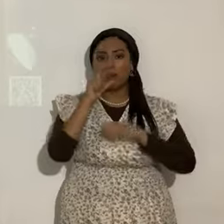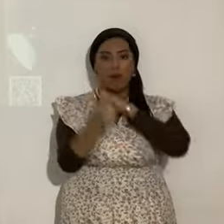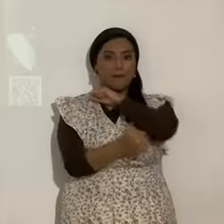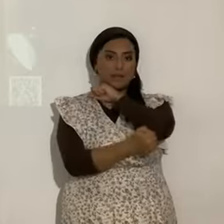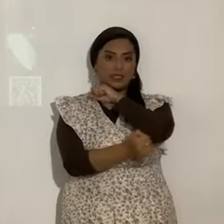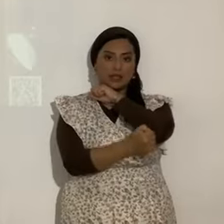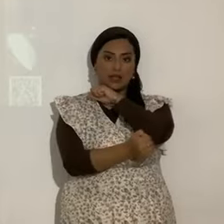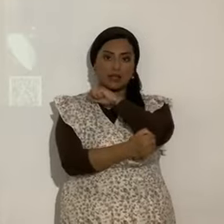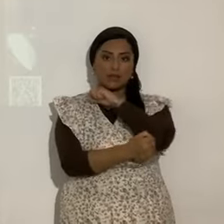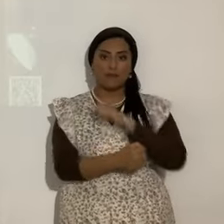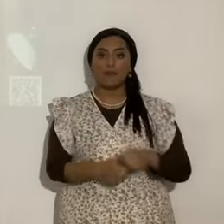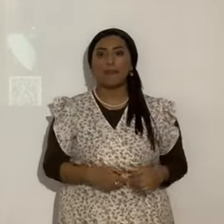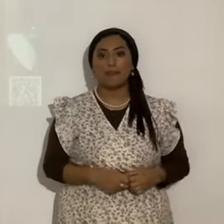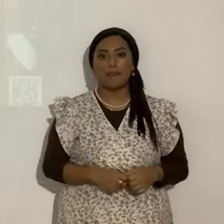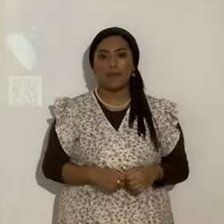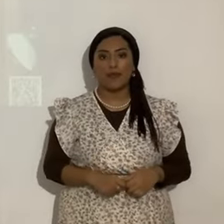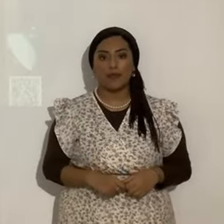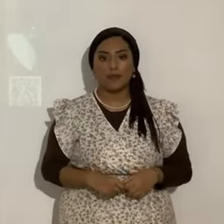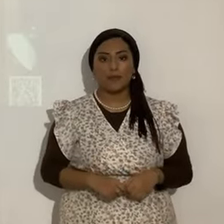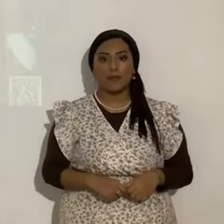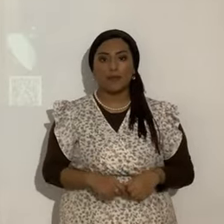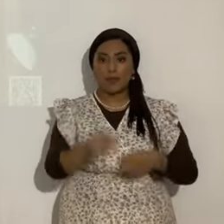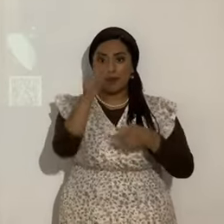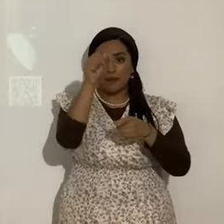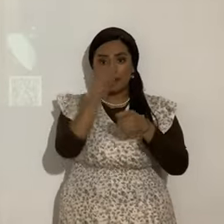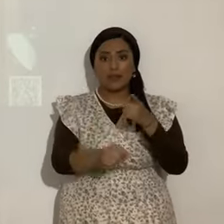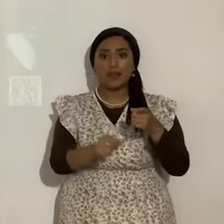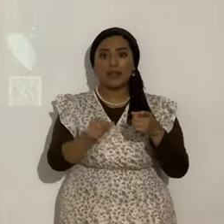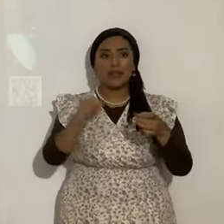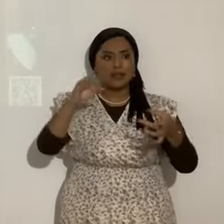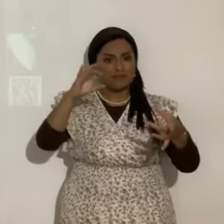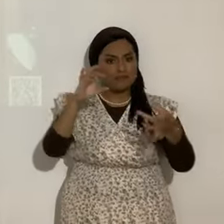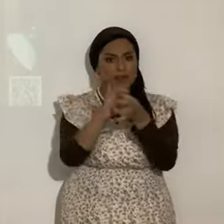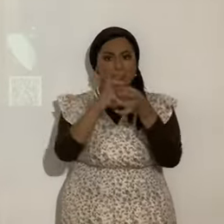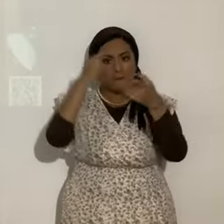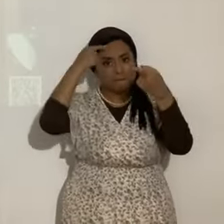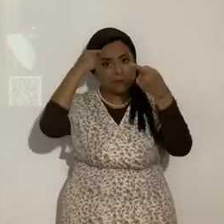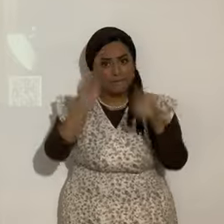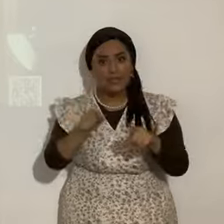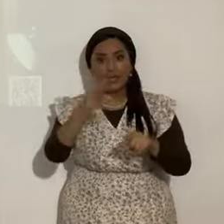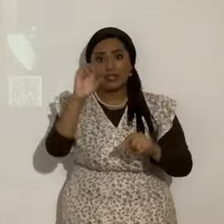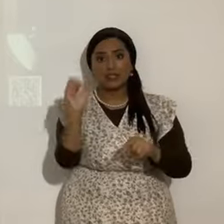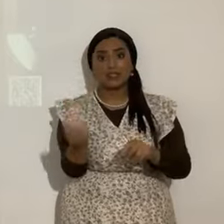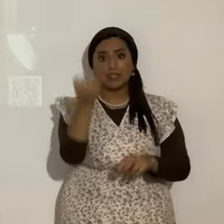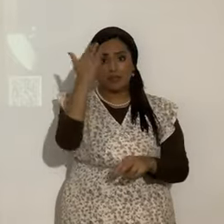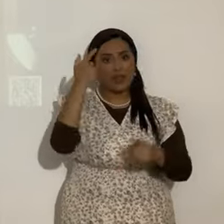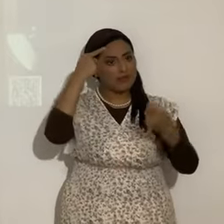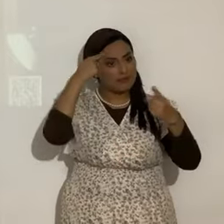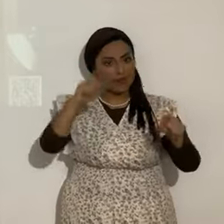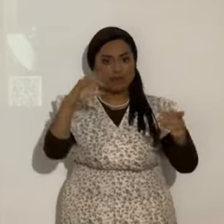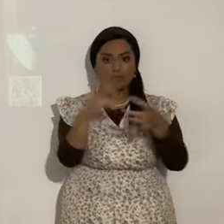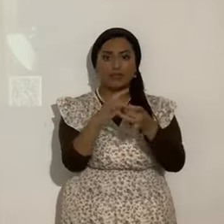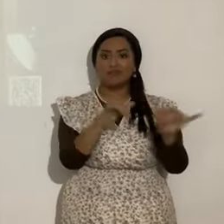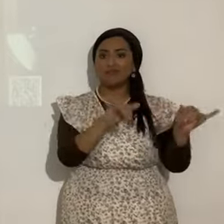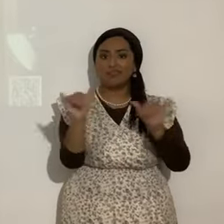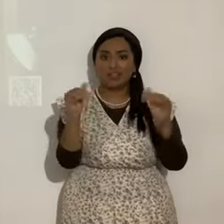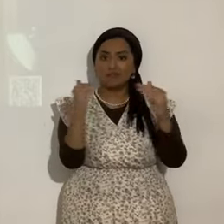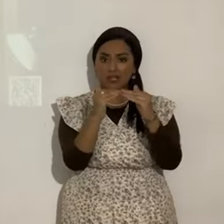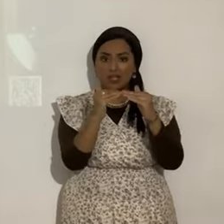incircunciso. Entonces, la circuncisión es el pacto y el Shabal es el pacto. Muchas cosas